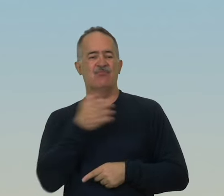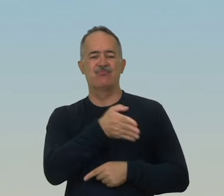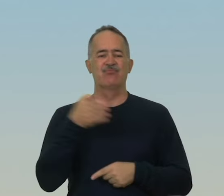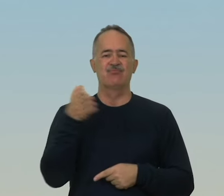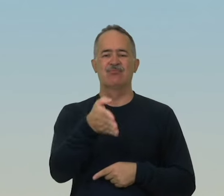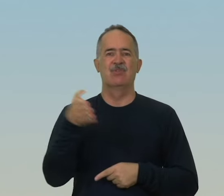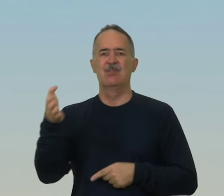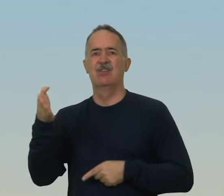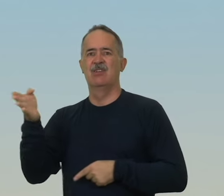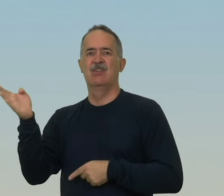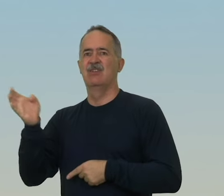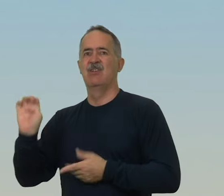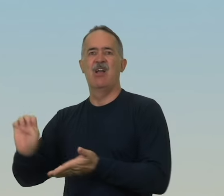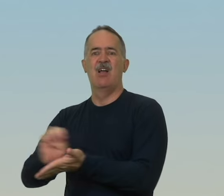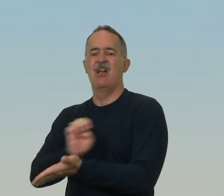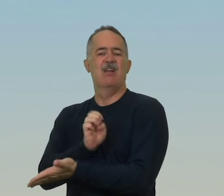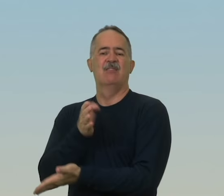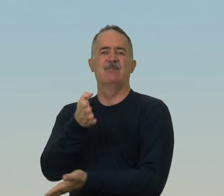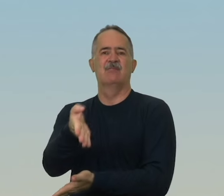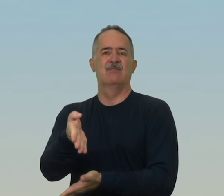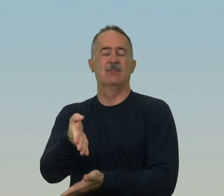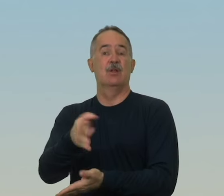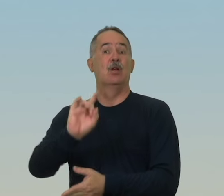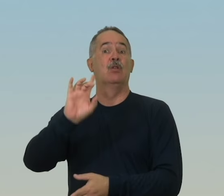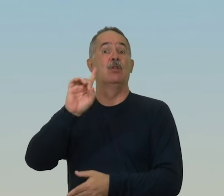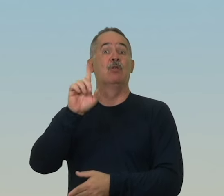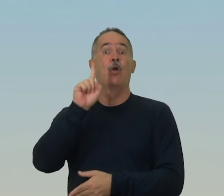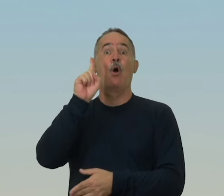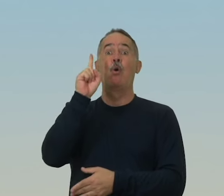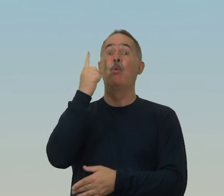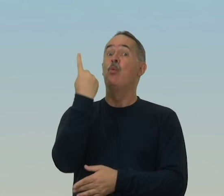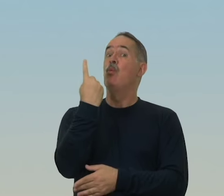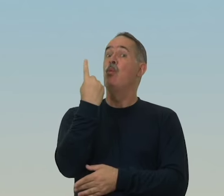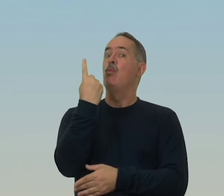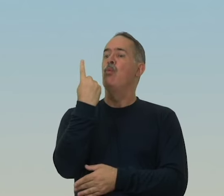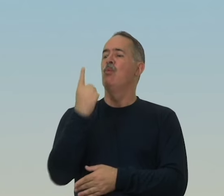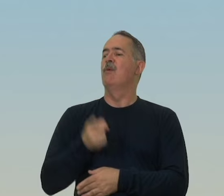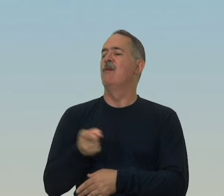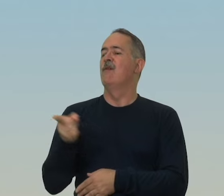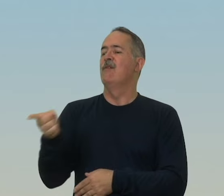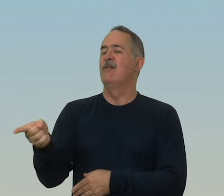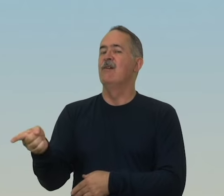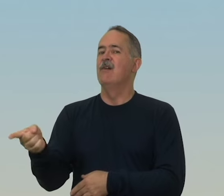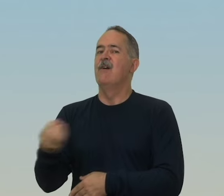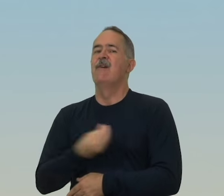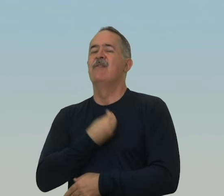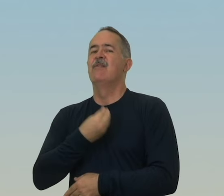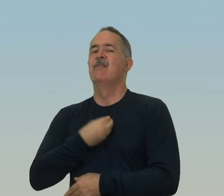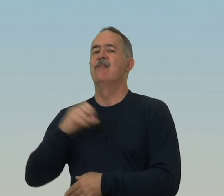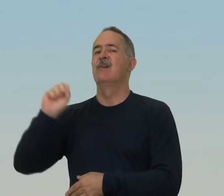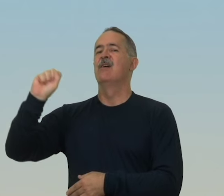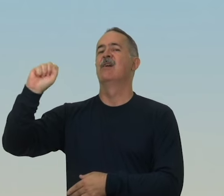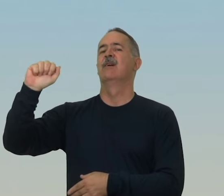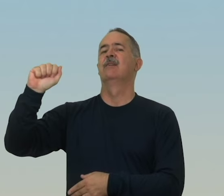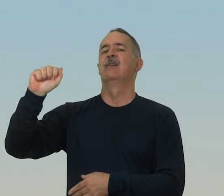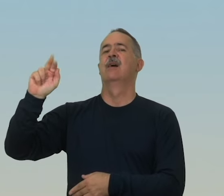delas foi enviado Elias Se não, a uma viúva que vivia em Sarepta, na